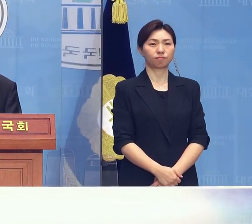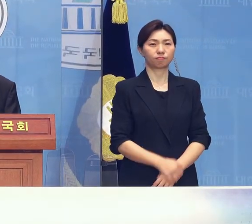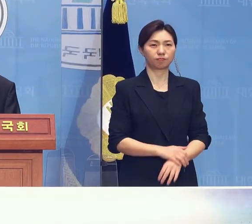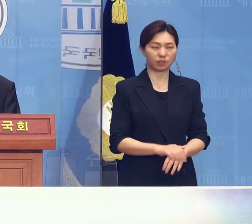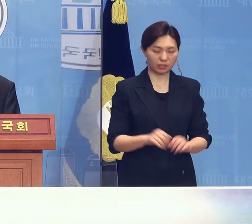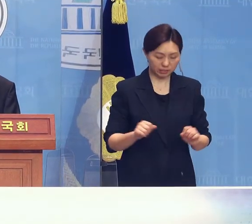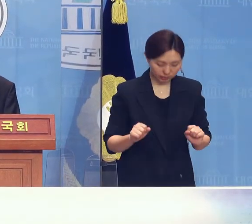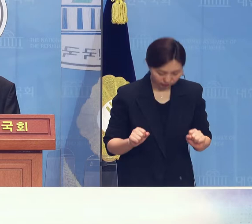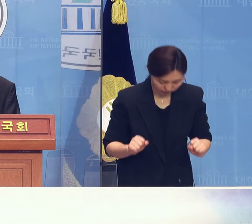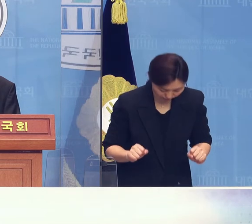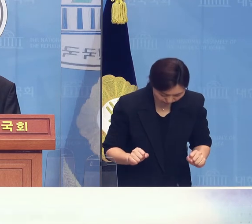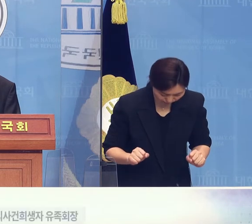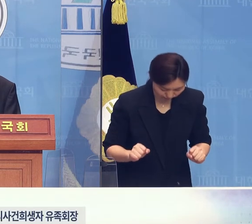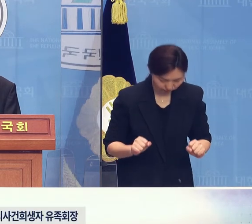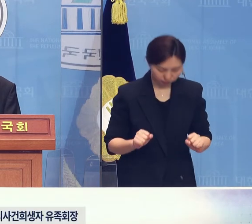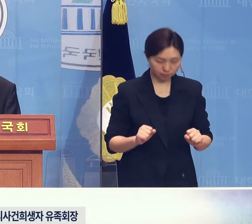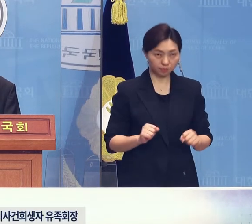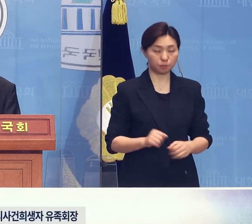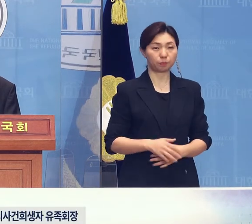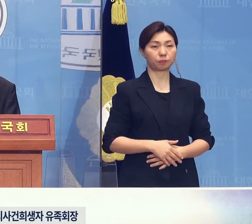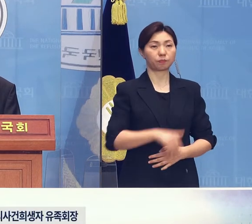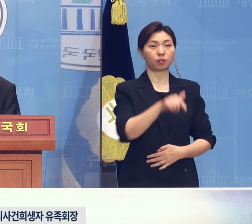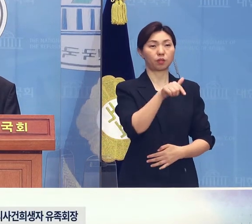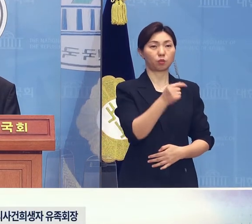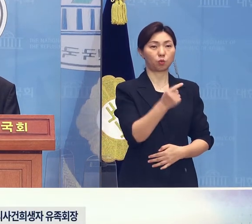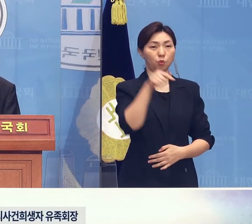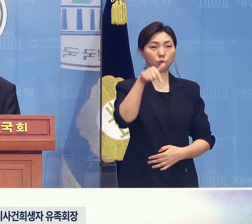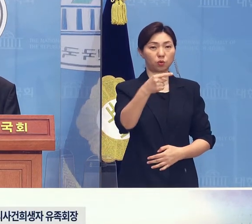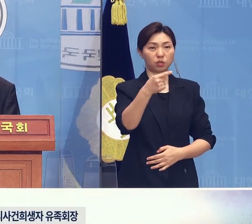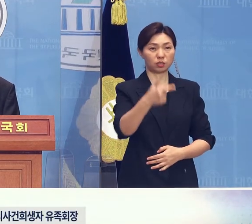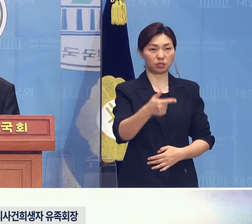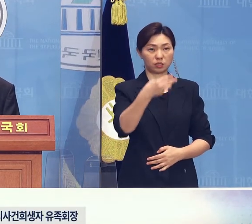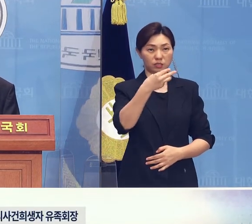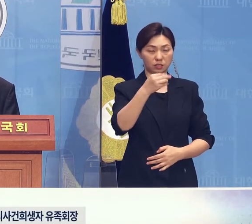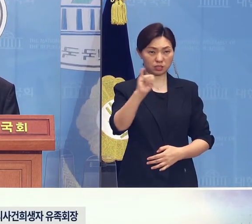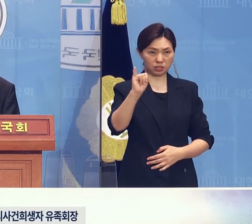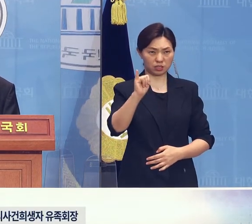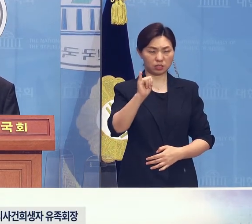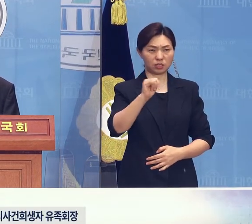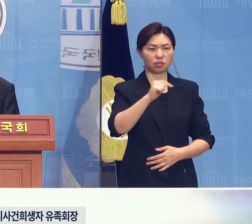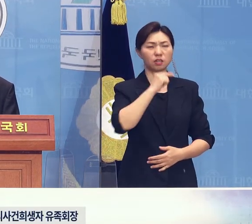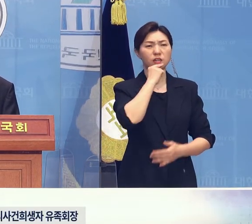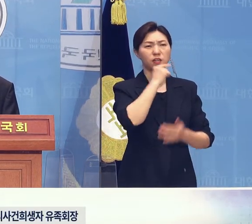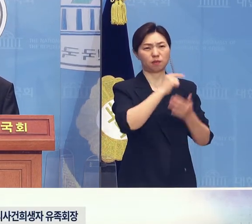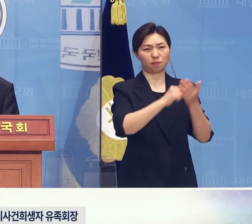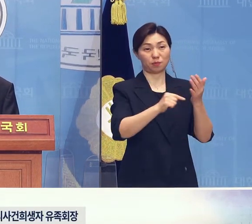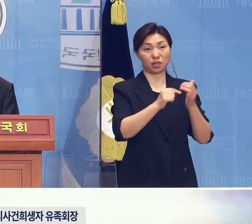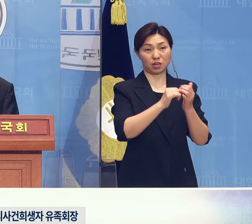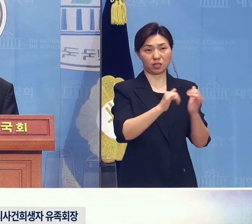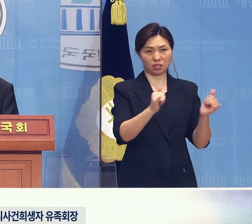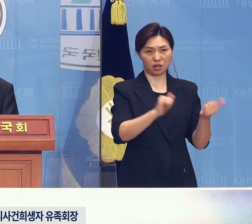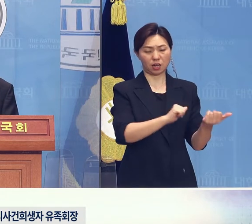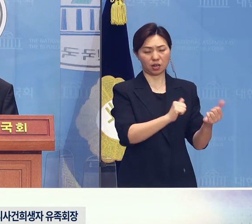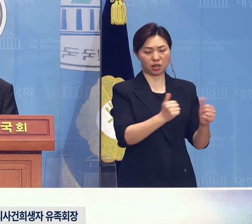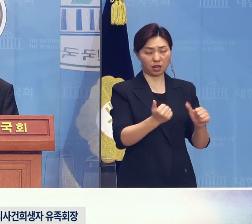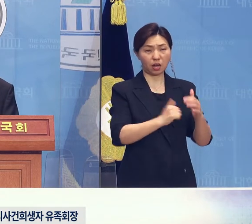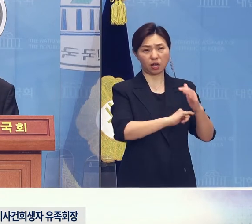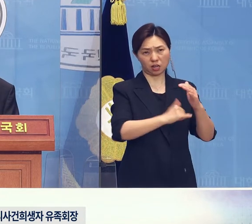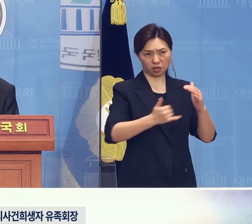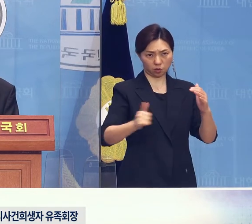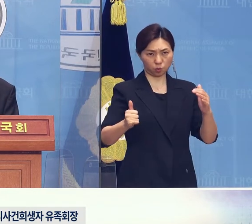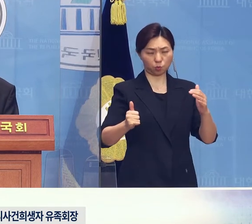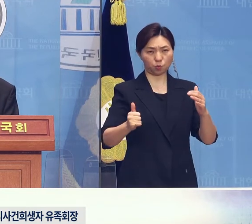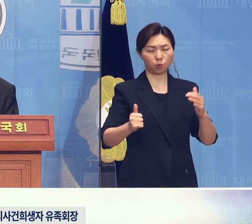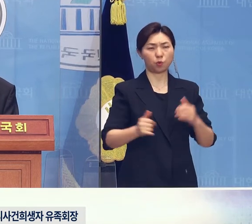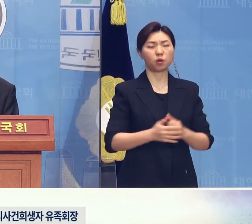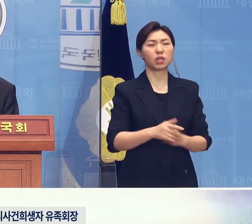감사합니다. 하세요. 노블리 사거리 실행자 유족회장 양해찬입니다.